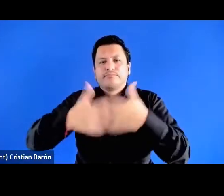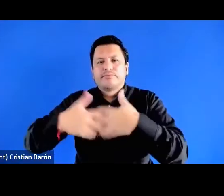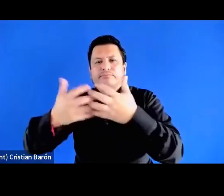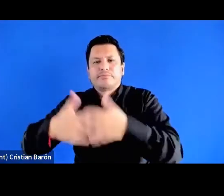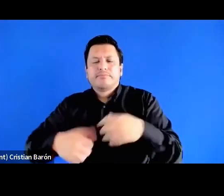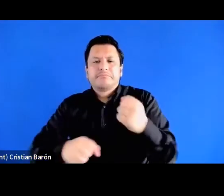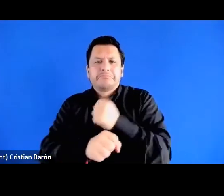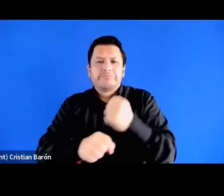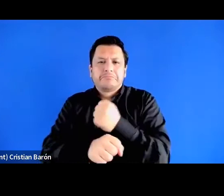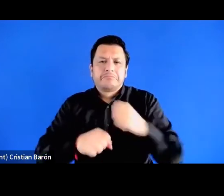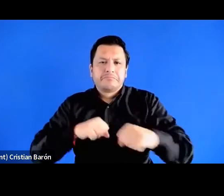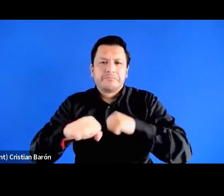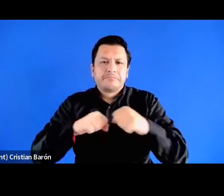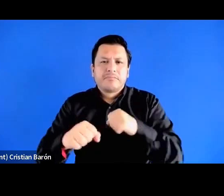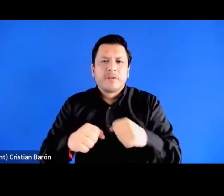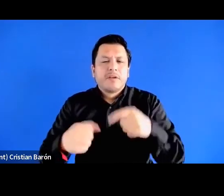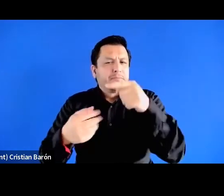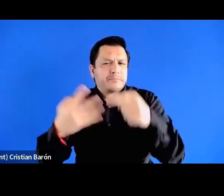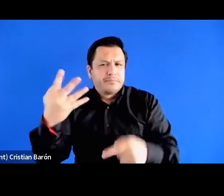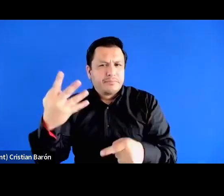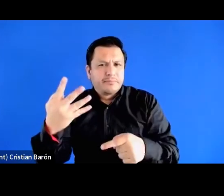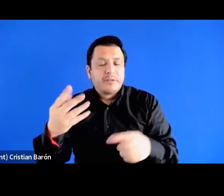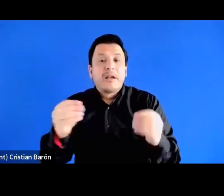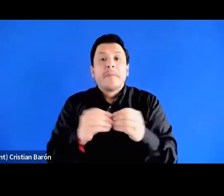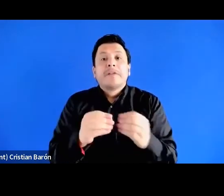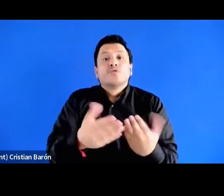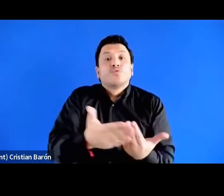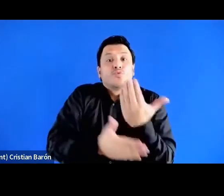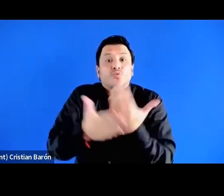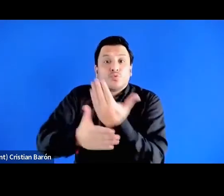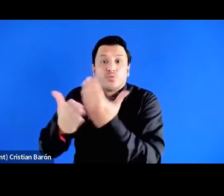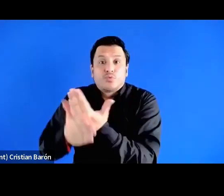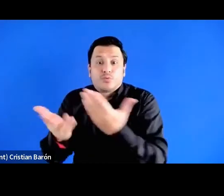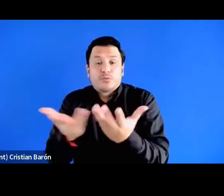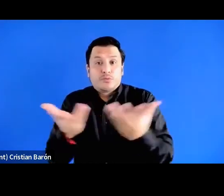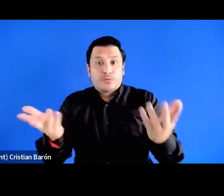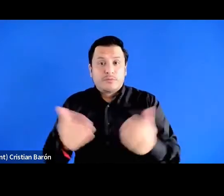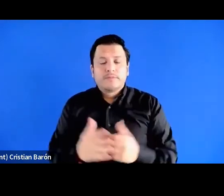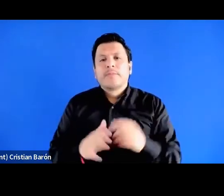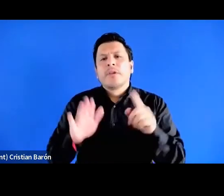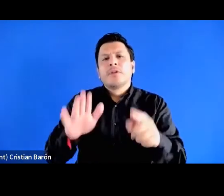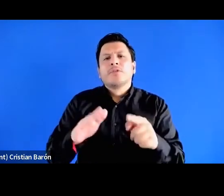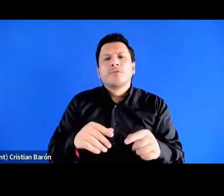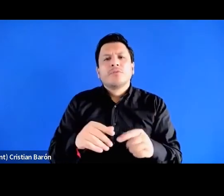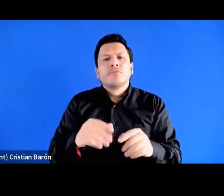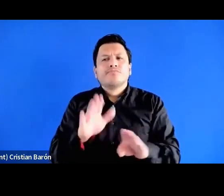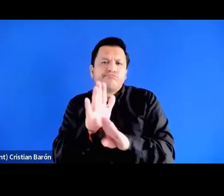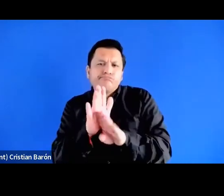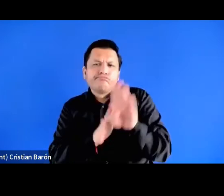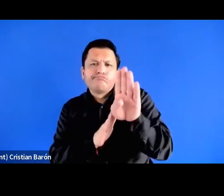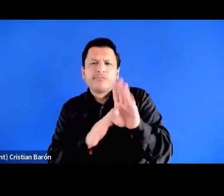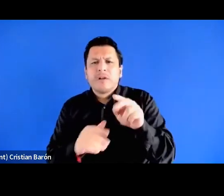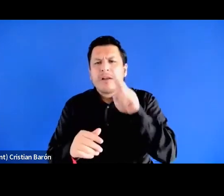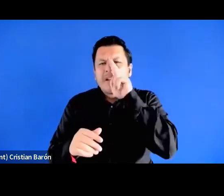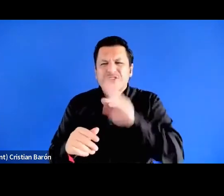hay varios elementos de la industrialización y la modernización ¿no? donde la idea de progreso nacional